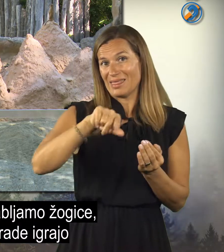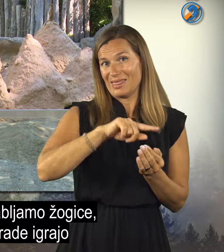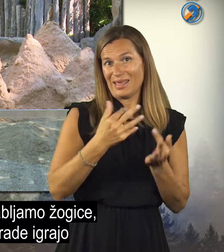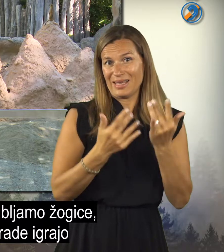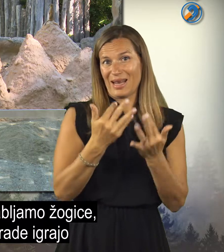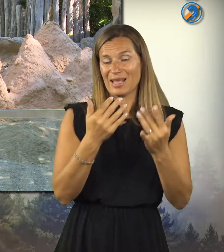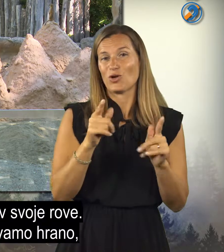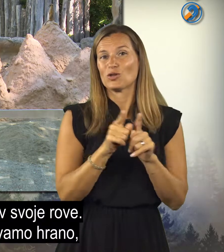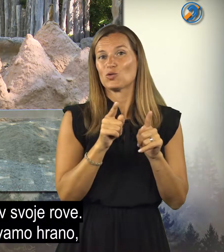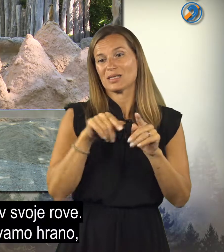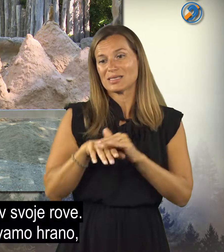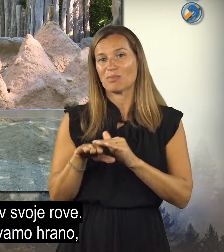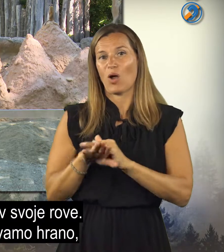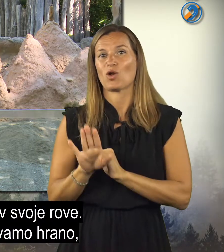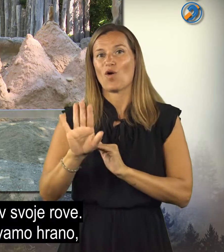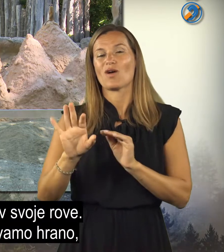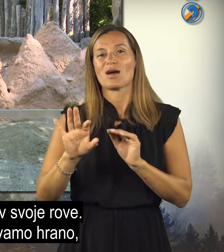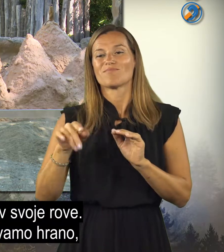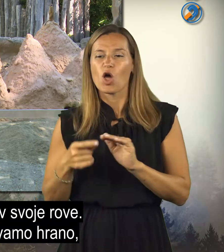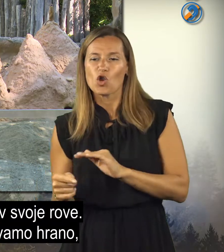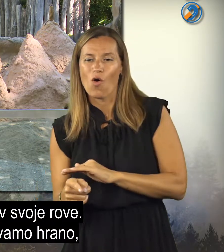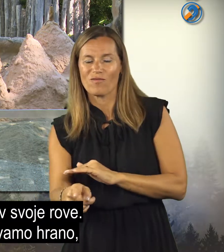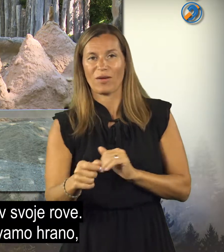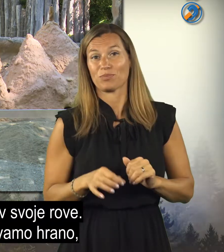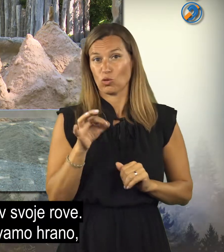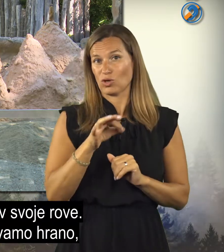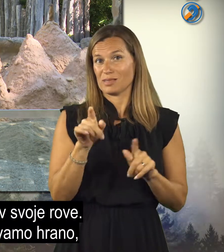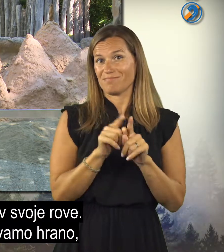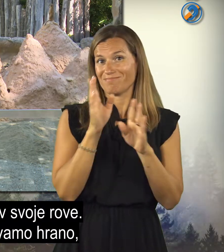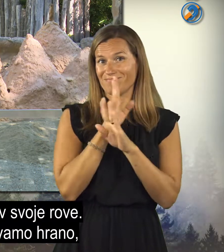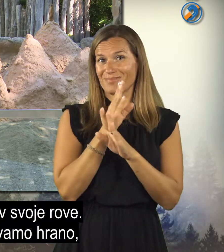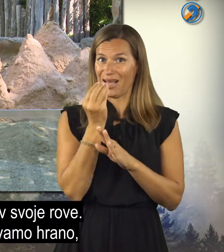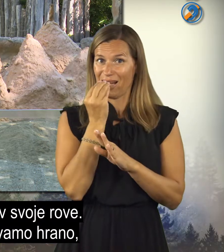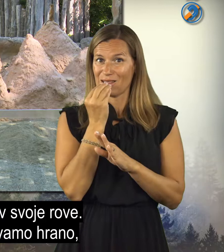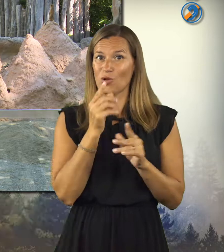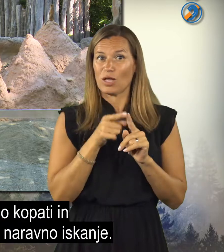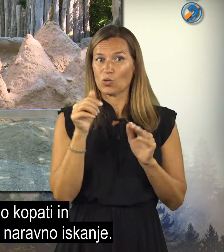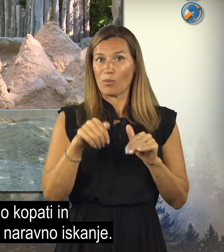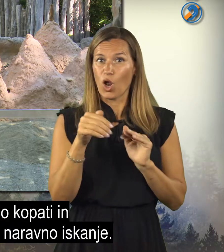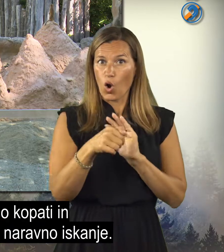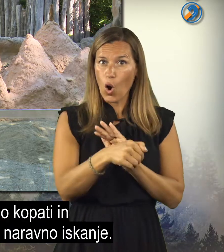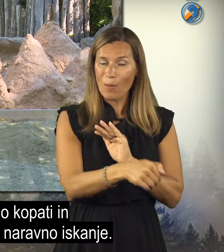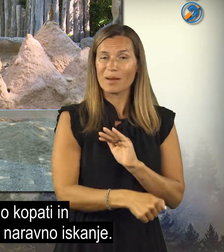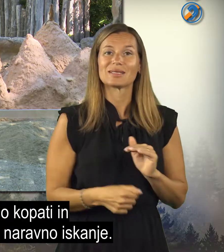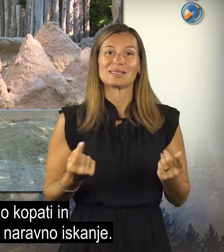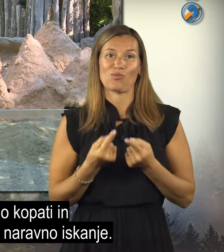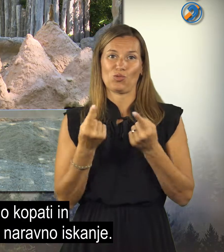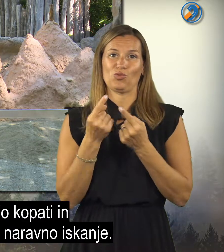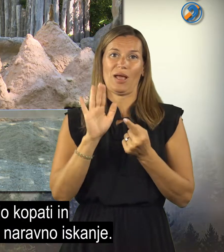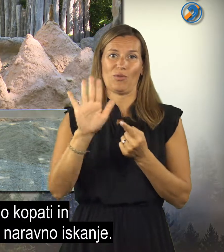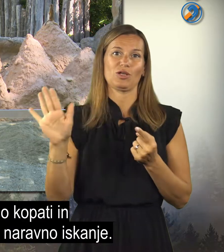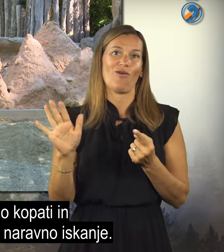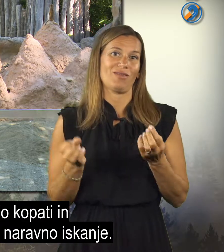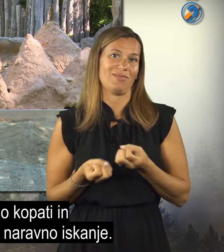katerimi se rade igrajo in jih spravljajo tudi v svoje rove. Potem jim včasih skrivamo hrano, tako da morajo kopati in